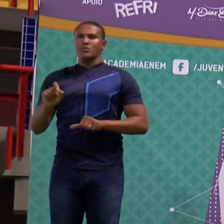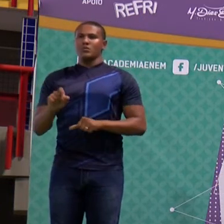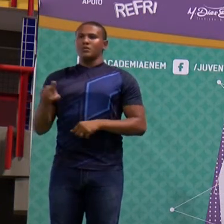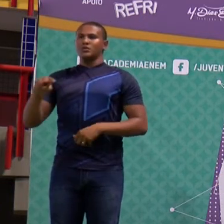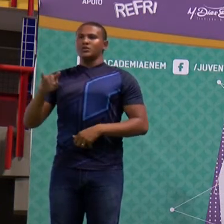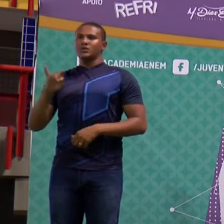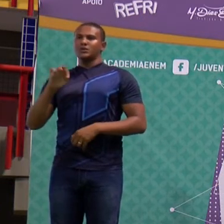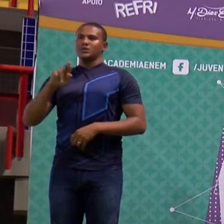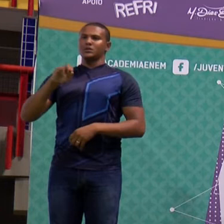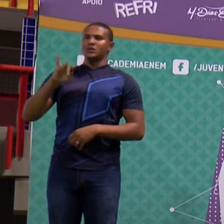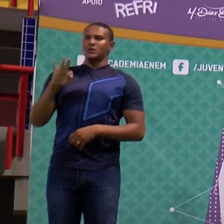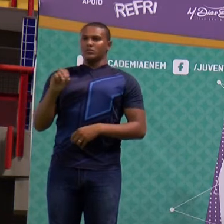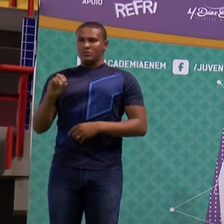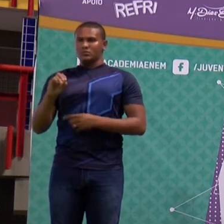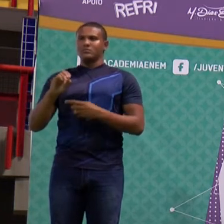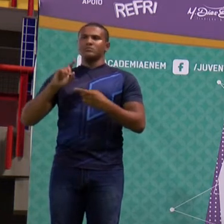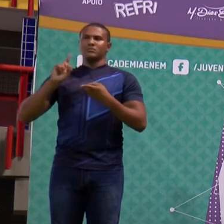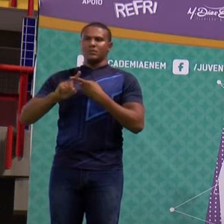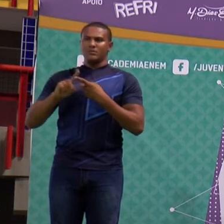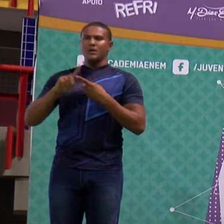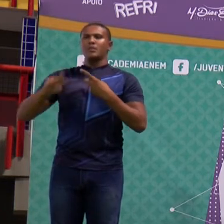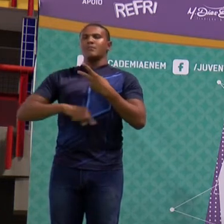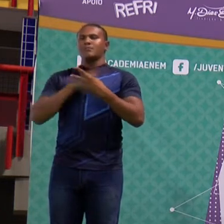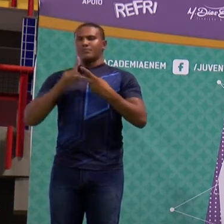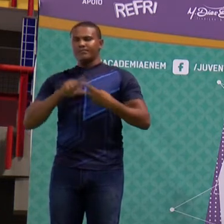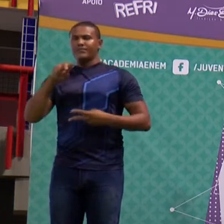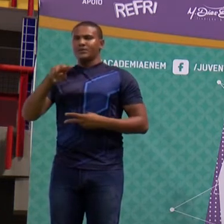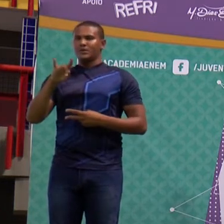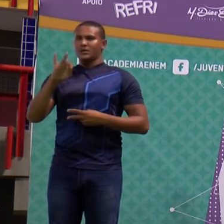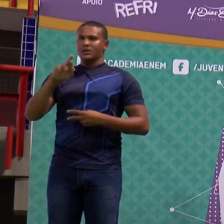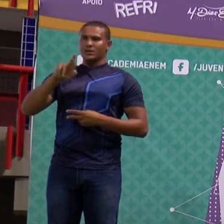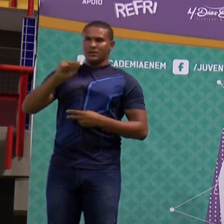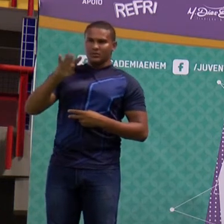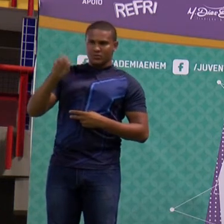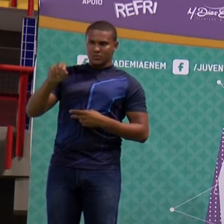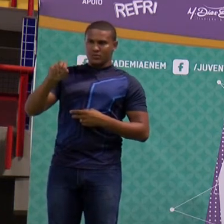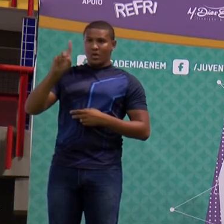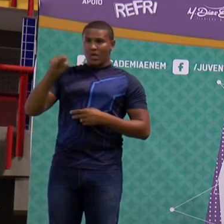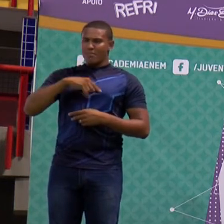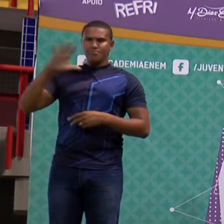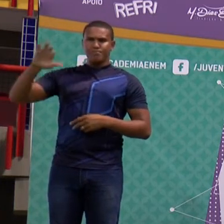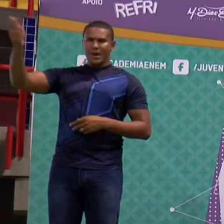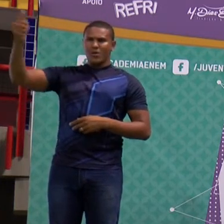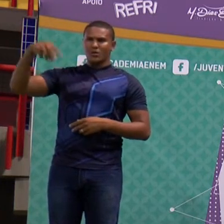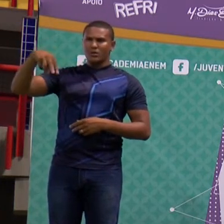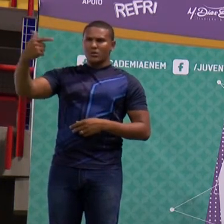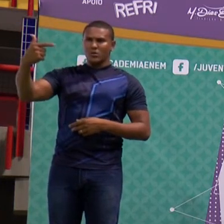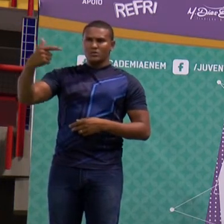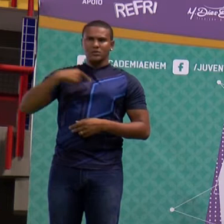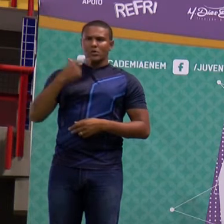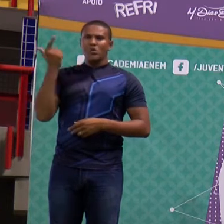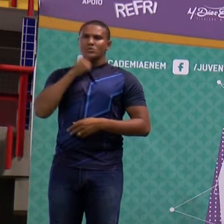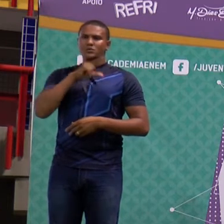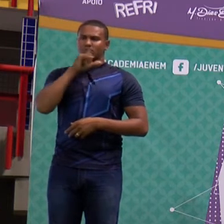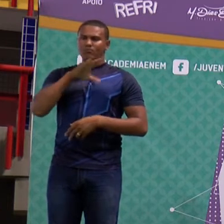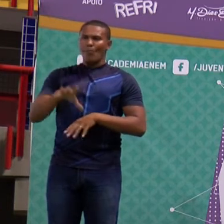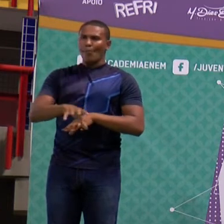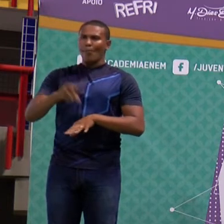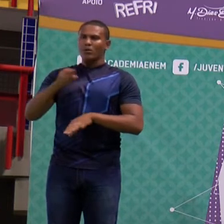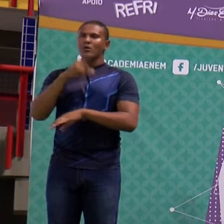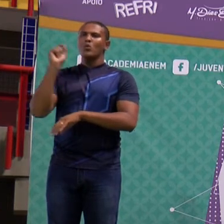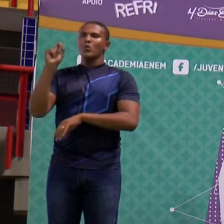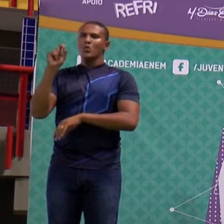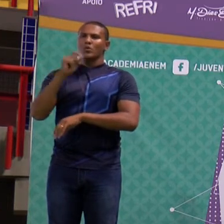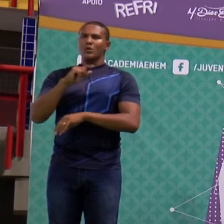em nitrito e depois em nitrato, que, por sinal, o nitrato é o melhor nitrogênio a ser absorvido pelas